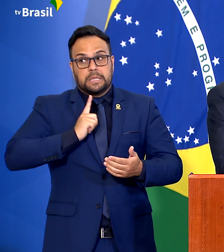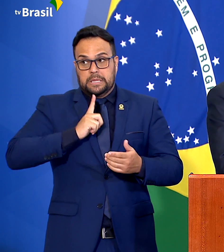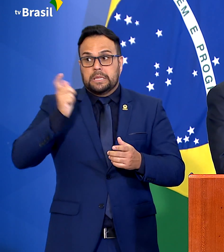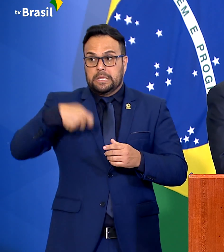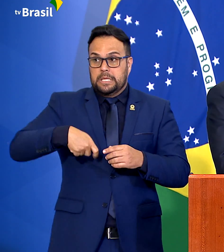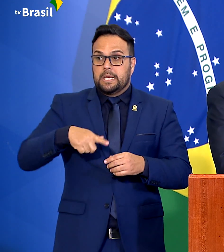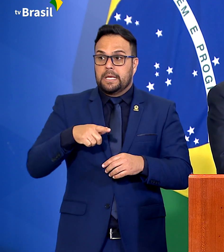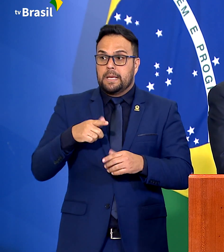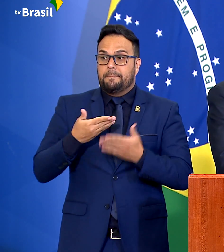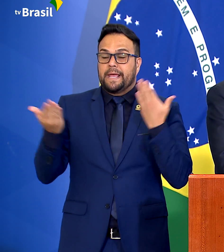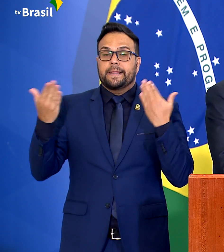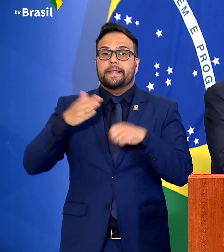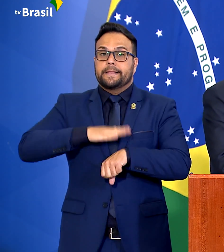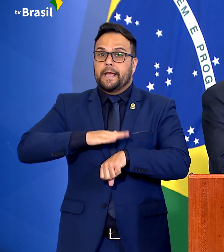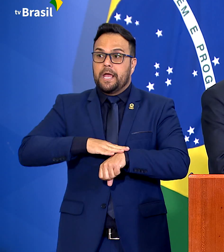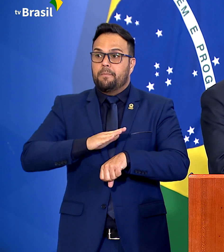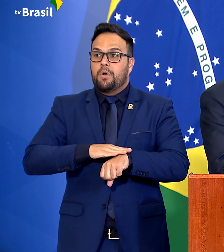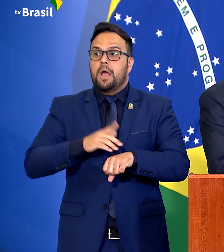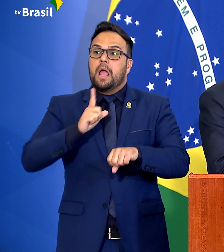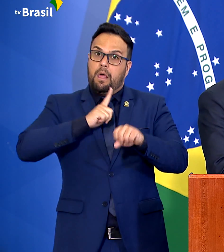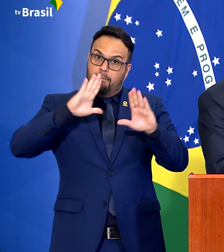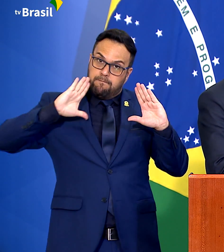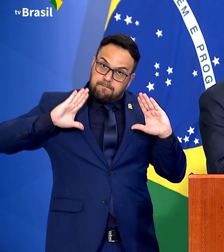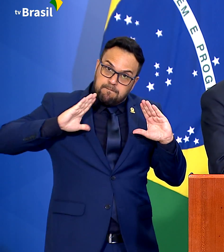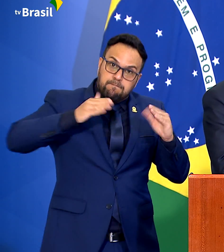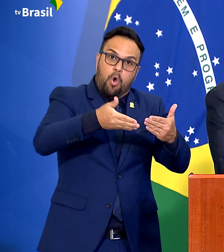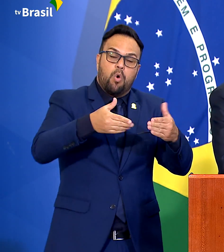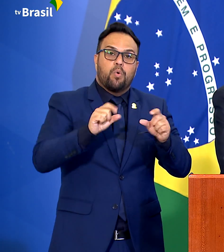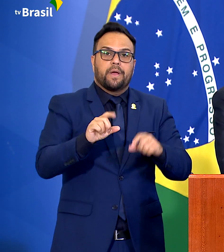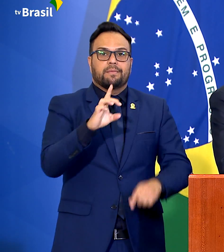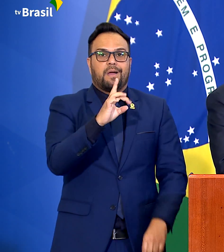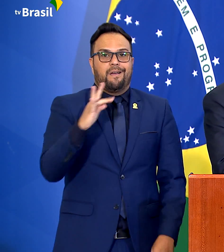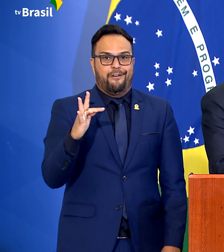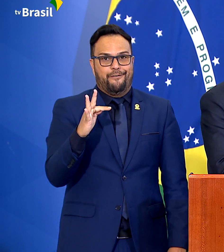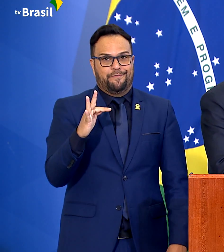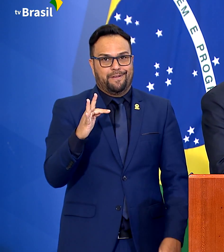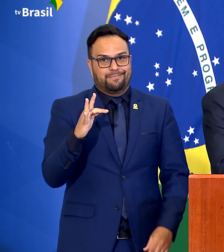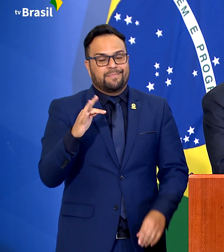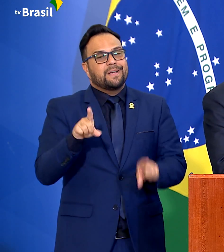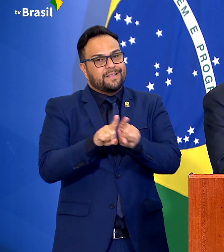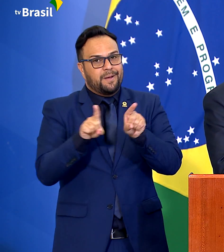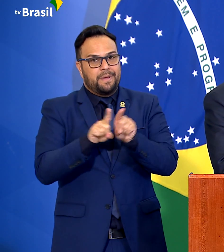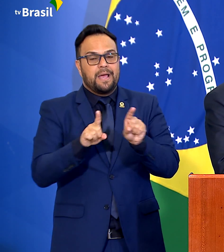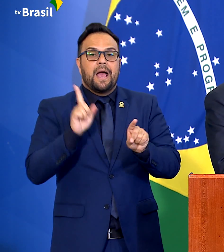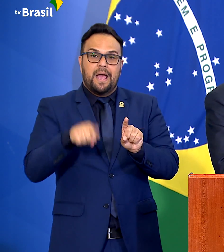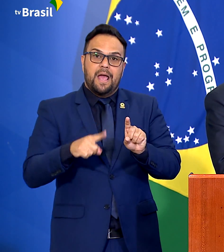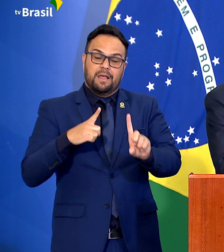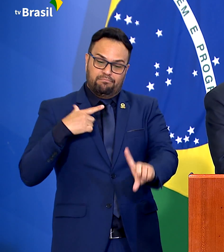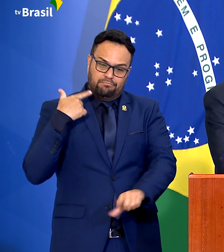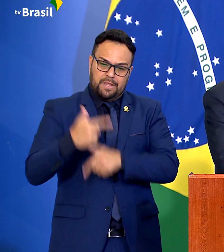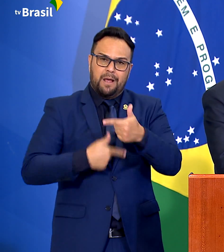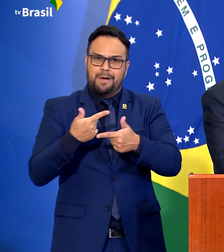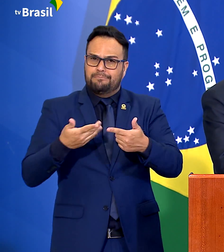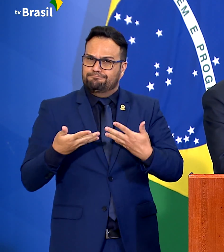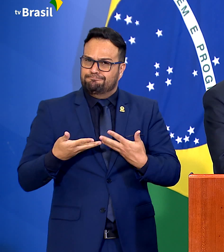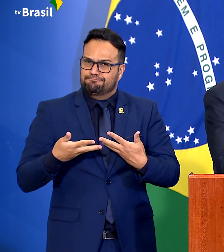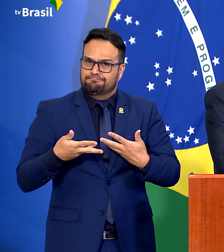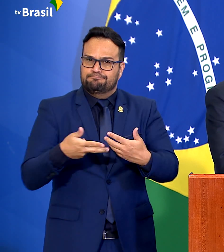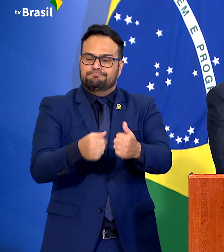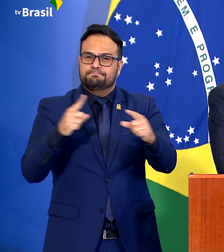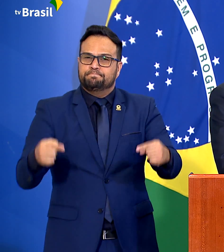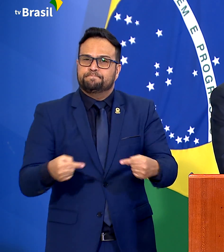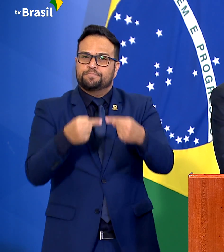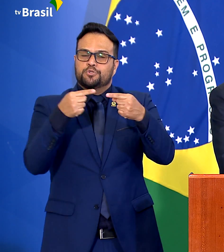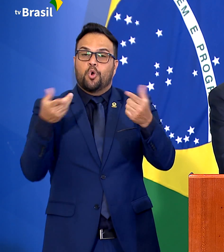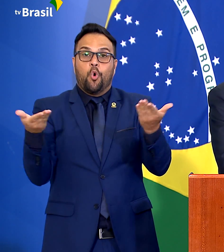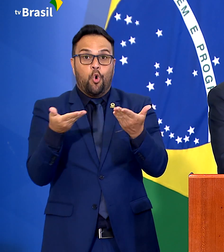tratar aqui desse grande Distrito Federal. Então, um trabalho impecável dela, que culmina na